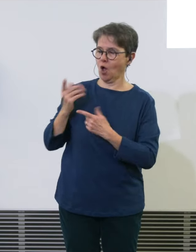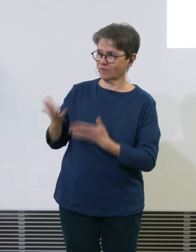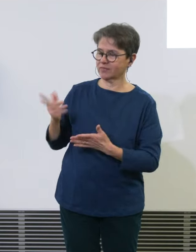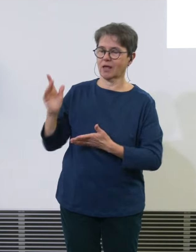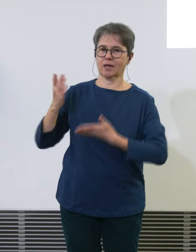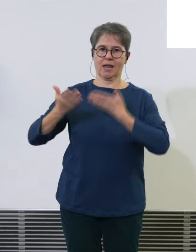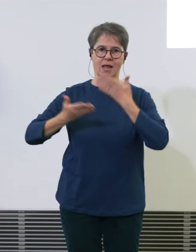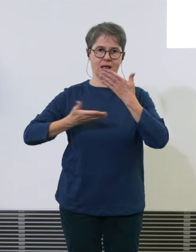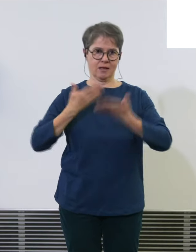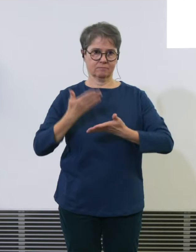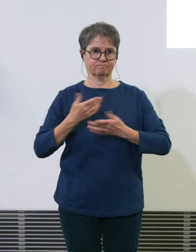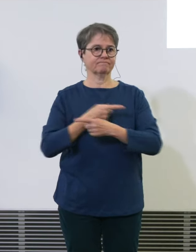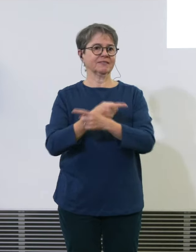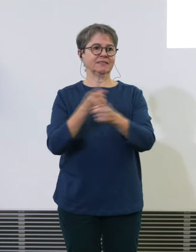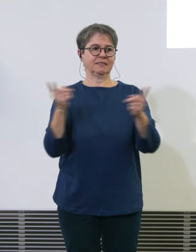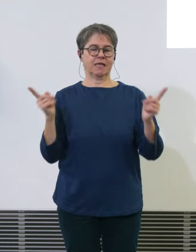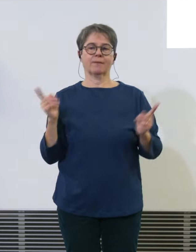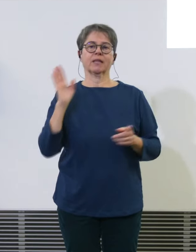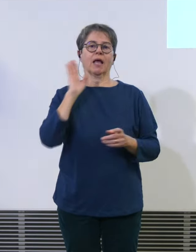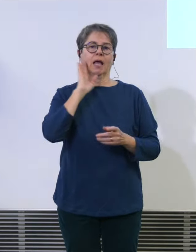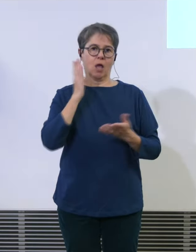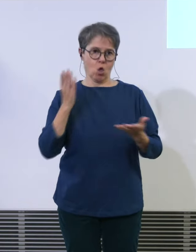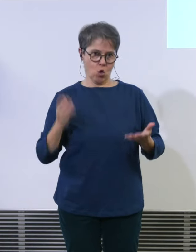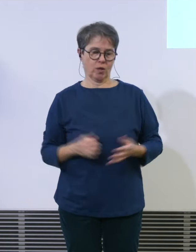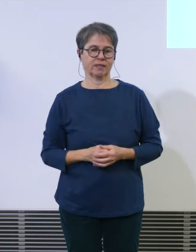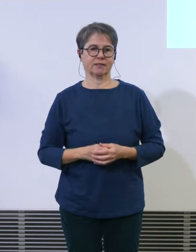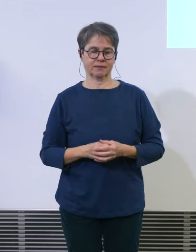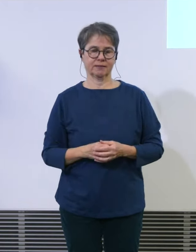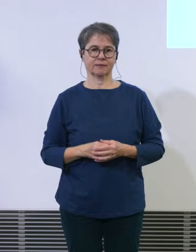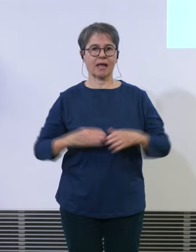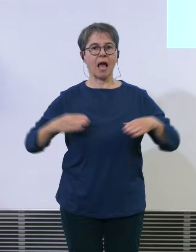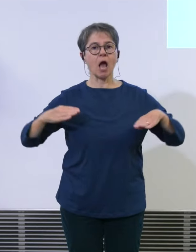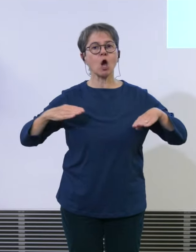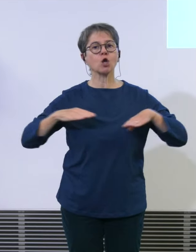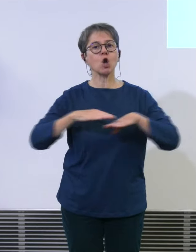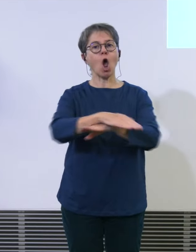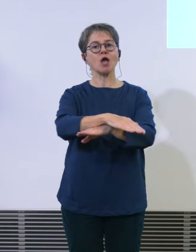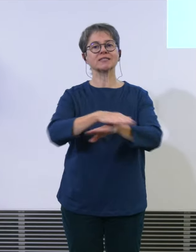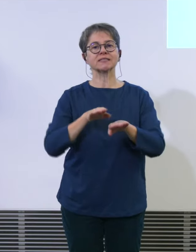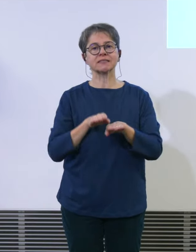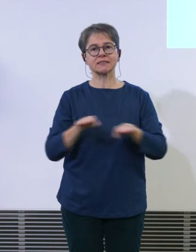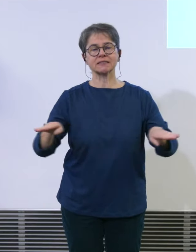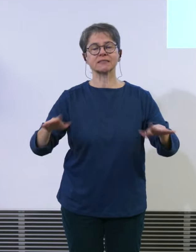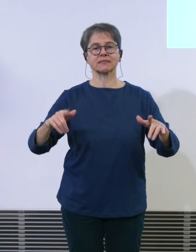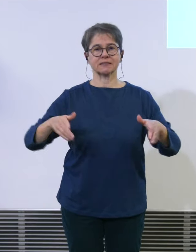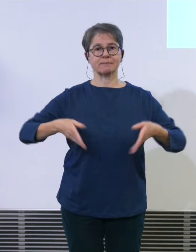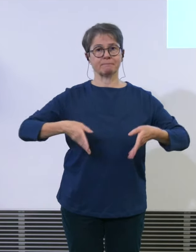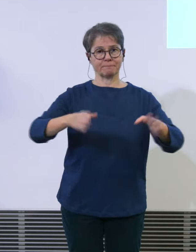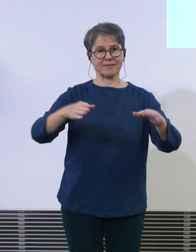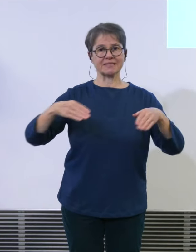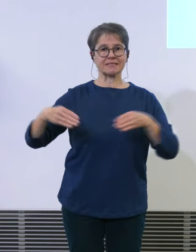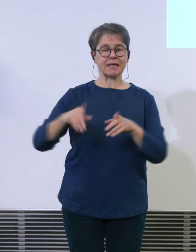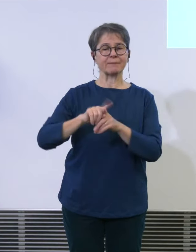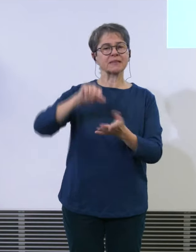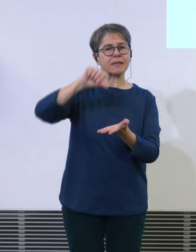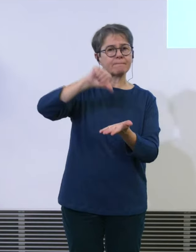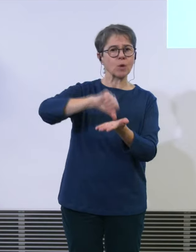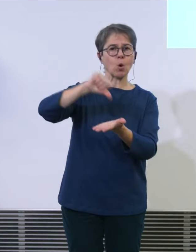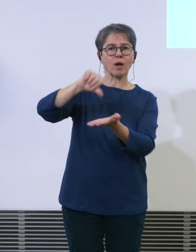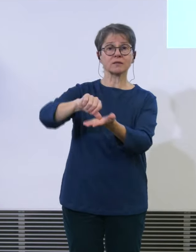haben es gehört also system von kreuzenden piste mit kreuzigspunkten und zwar am boden und